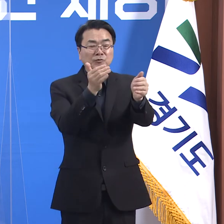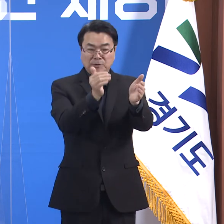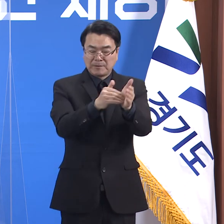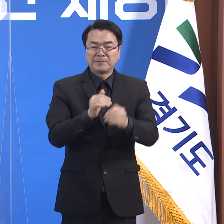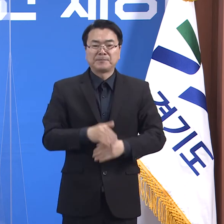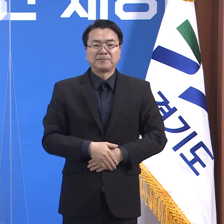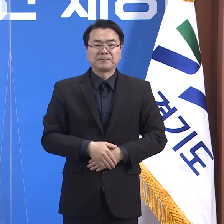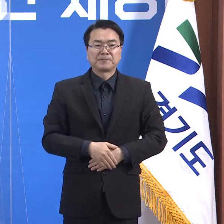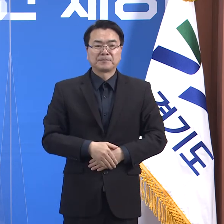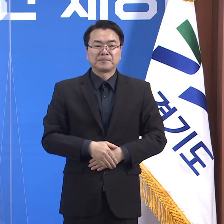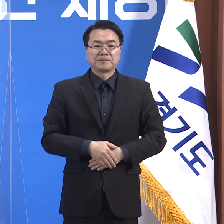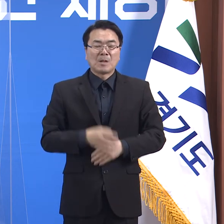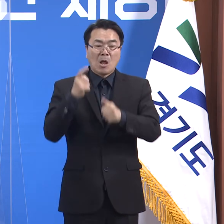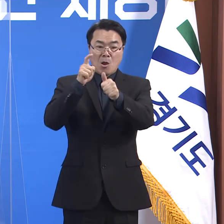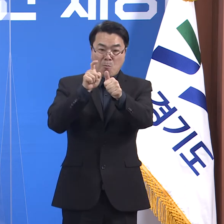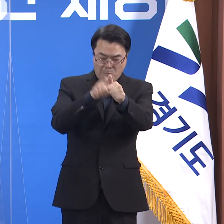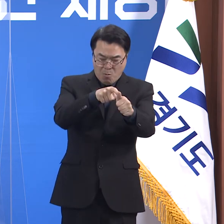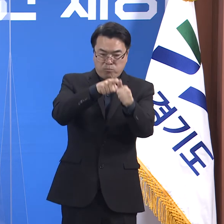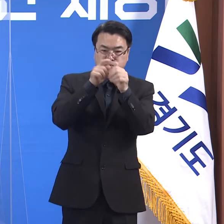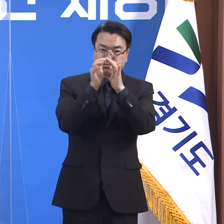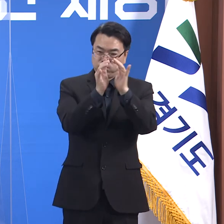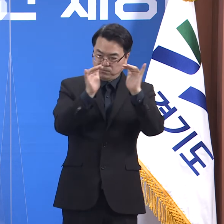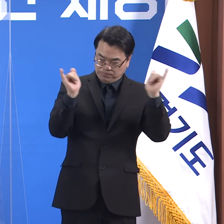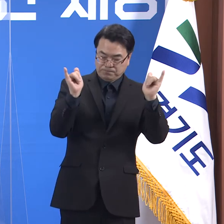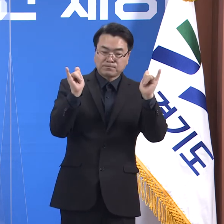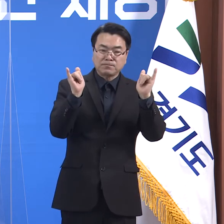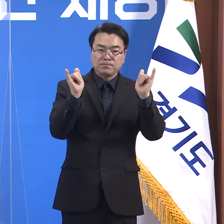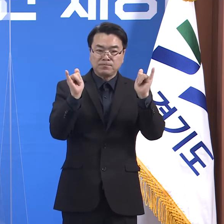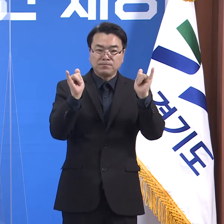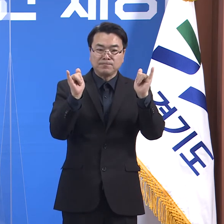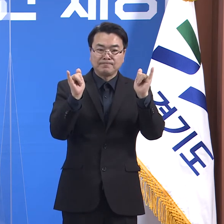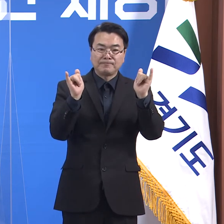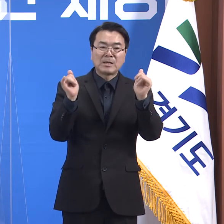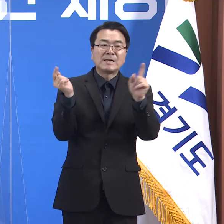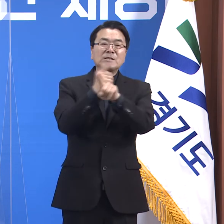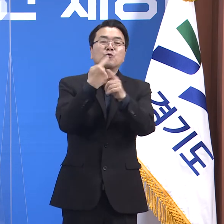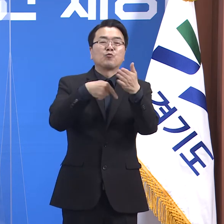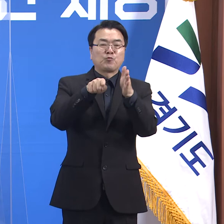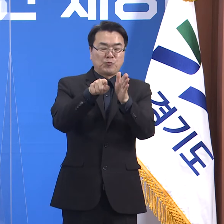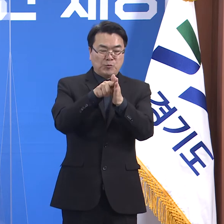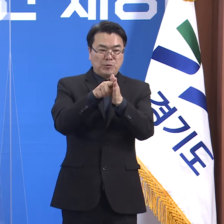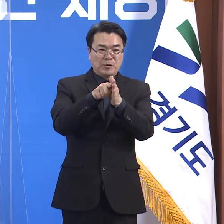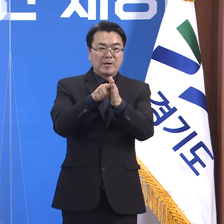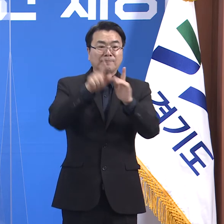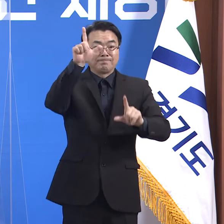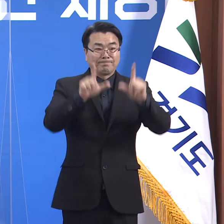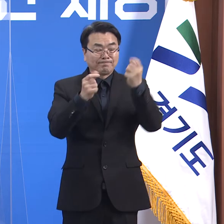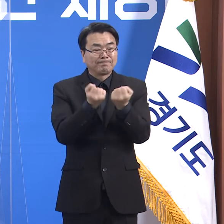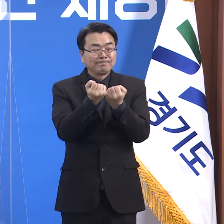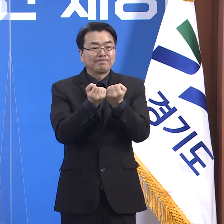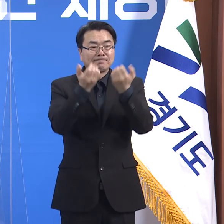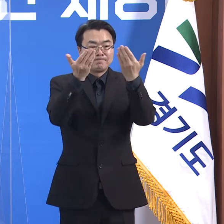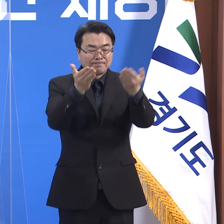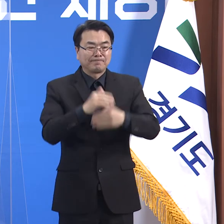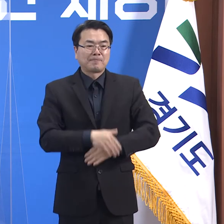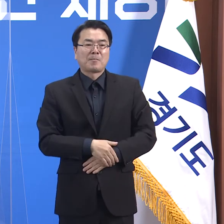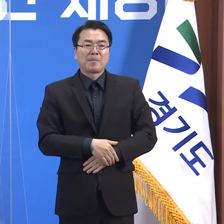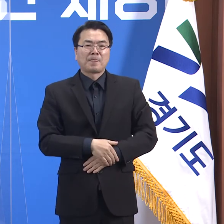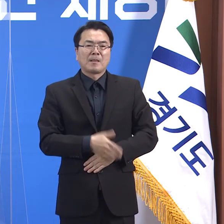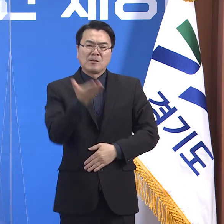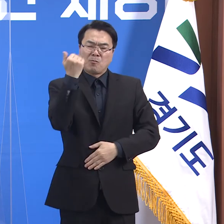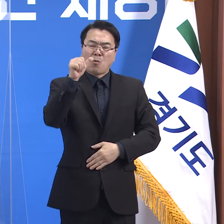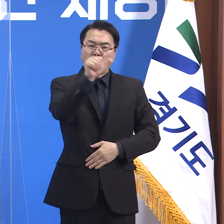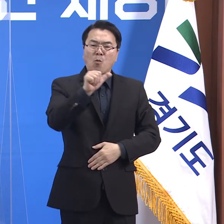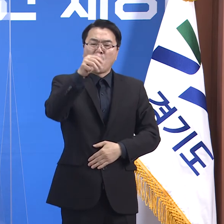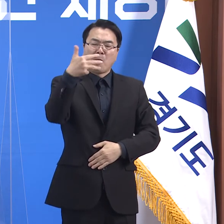확진자 격리 치료를 위한 의료자원 운용 현황을 설명드립니다. 지난 3월 총 확진자 5,008명